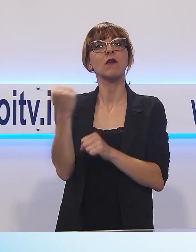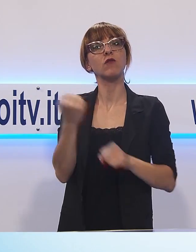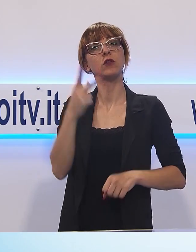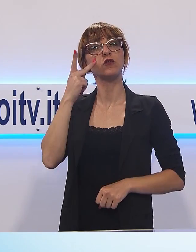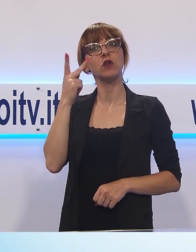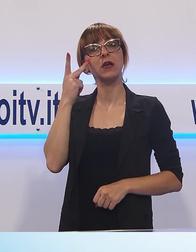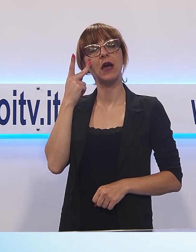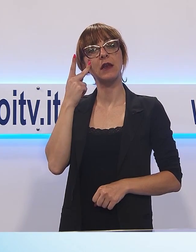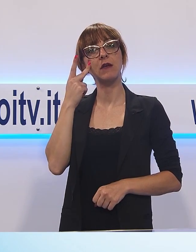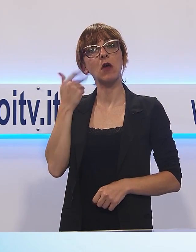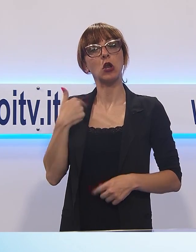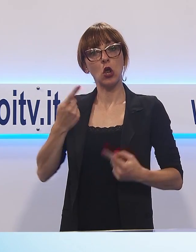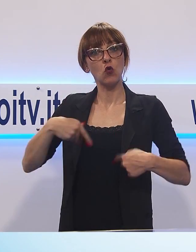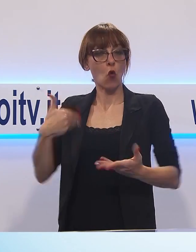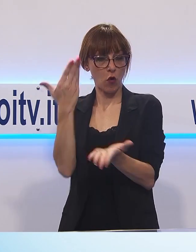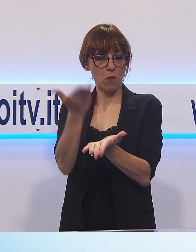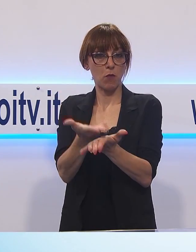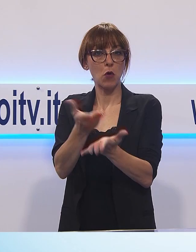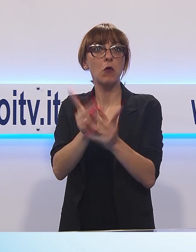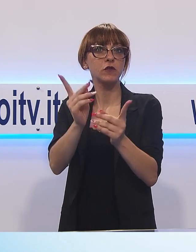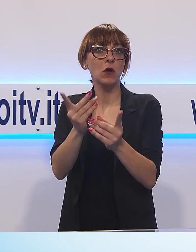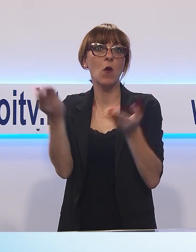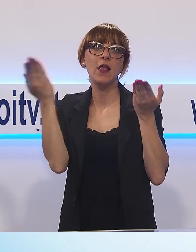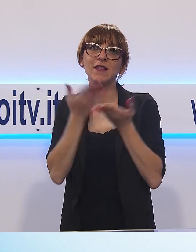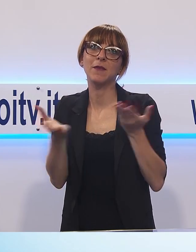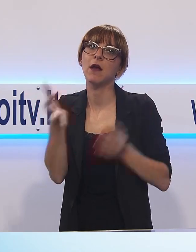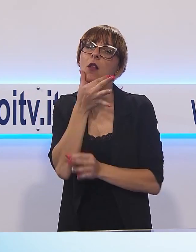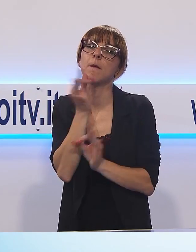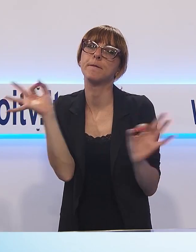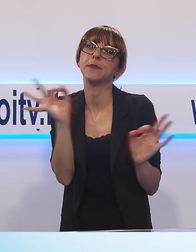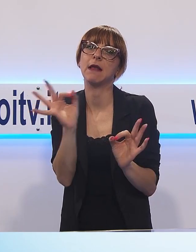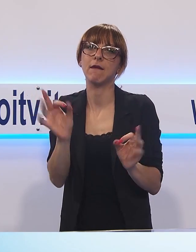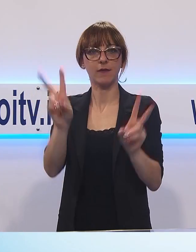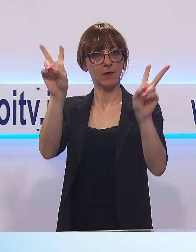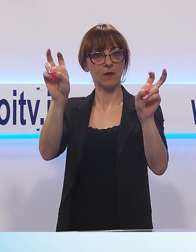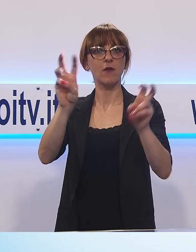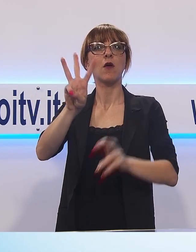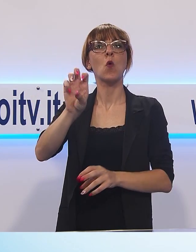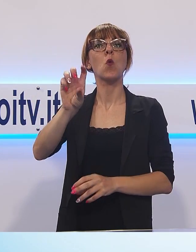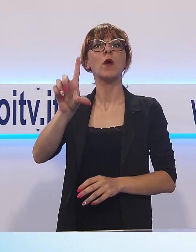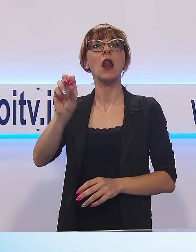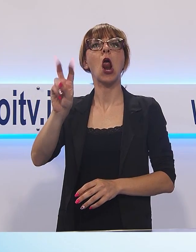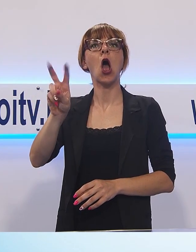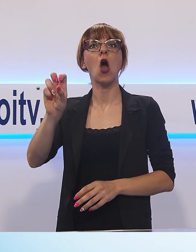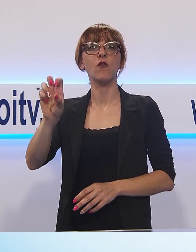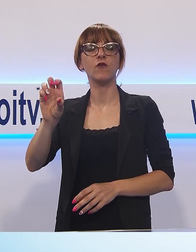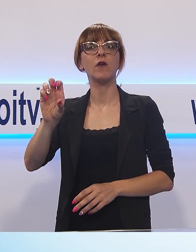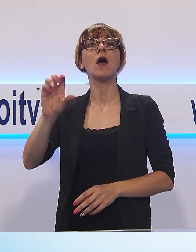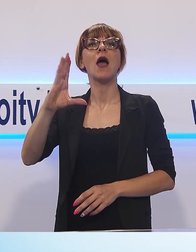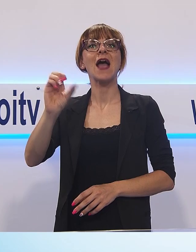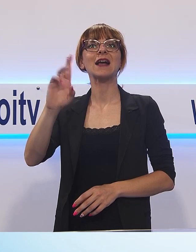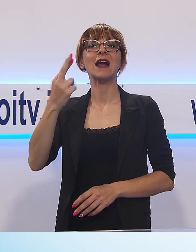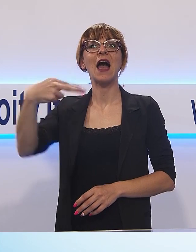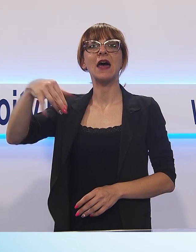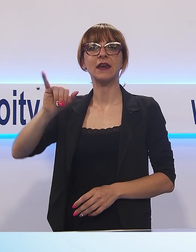un bellissimo spettacolo, ma veramente bello, vale la pena venire a Villa Paolina. We Love Carnival, molto bello. l